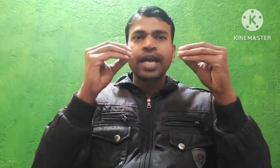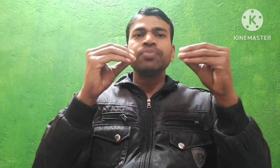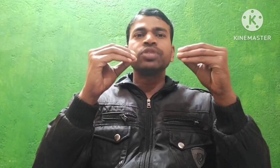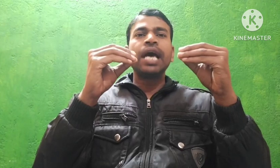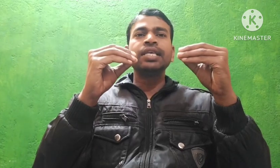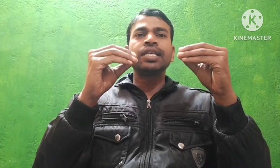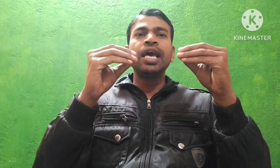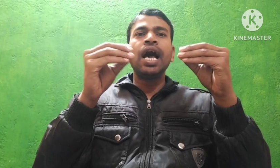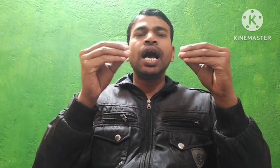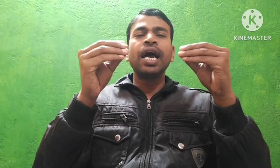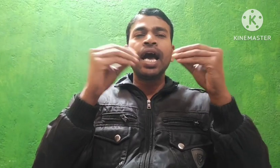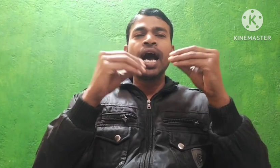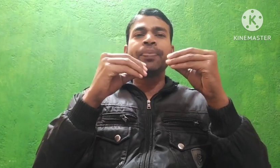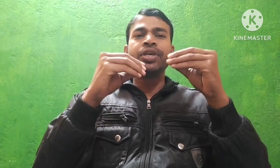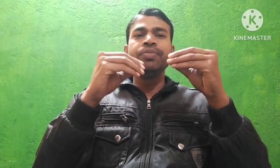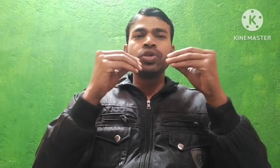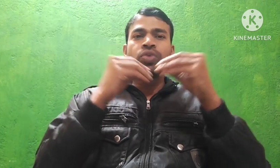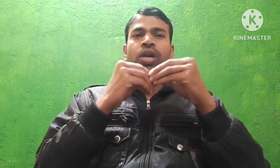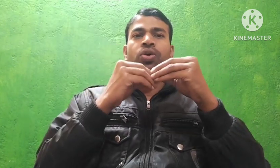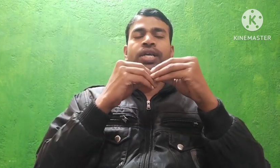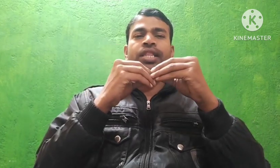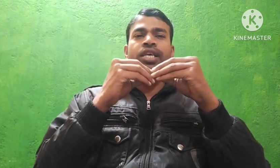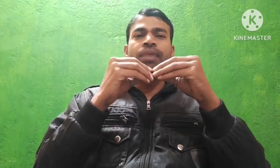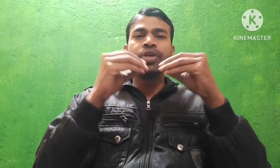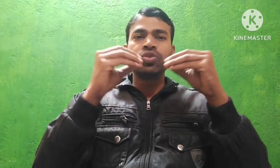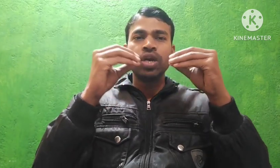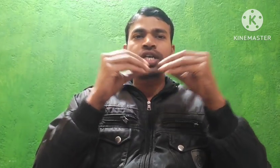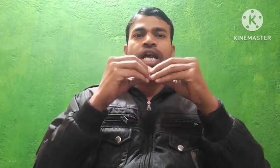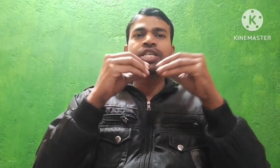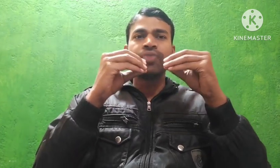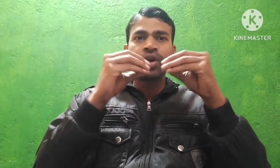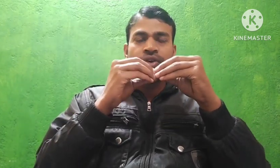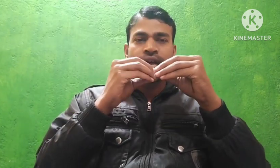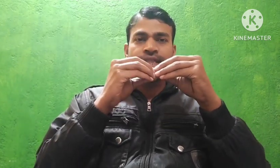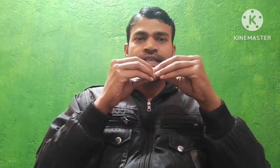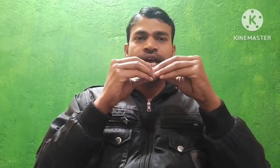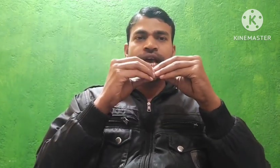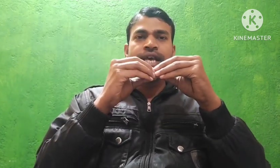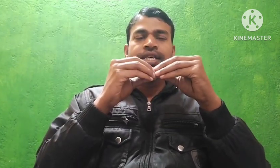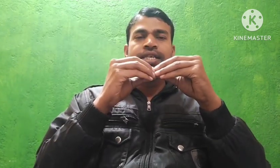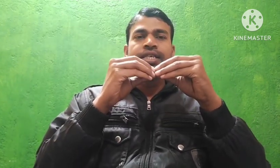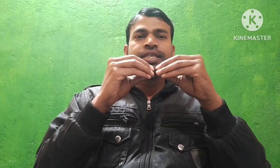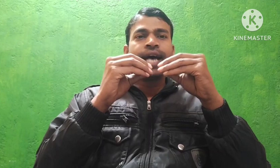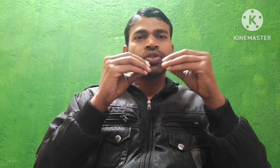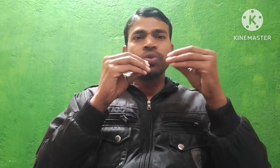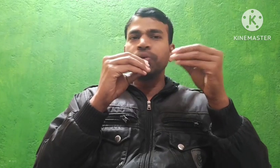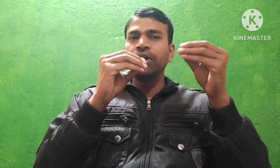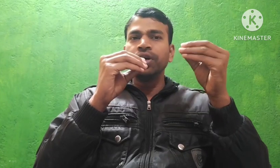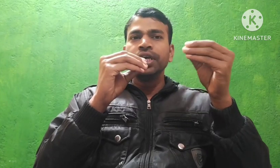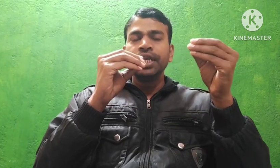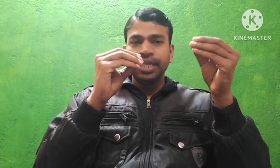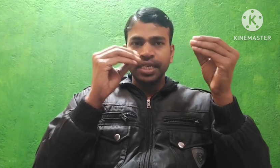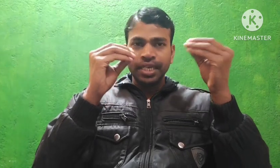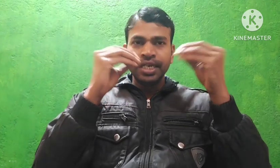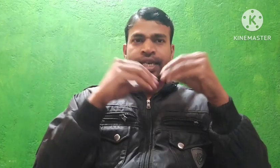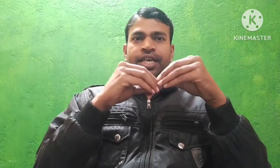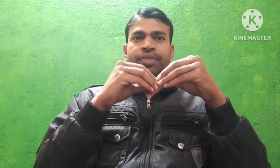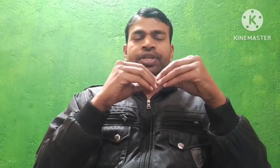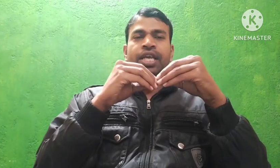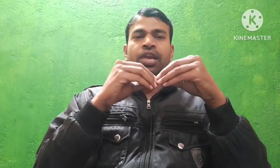अगर आपकी मिच्वल हो जाती है या तो वो इंटरडिविजनल